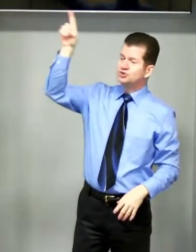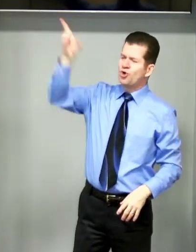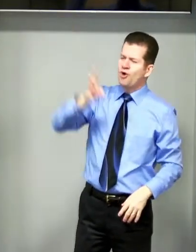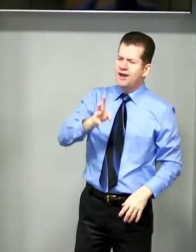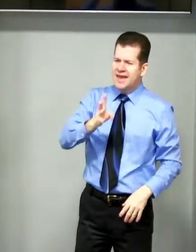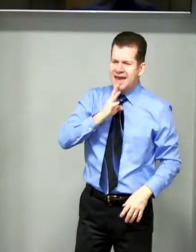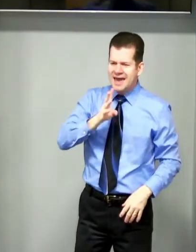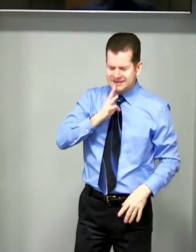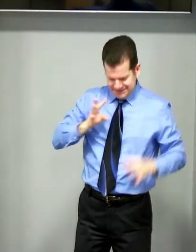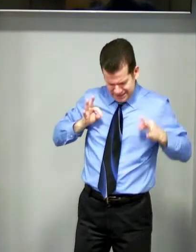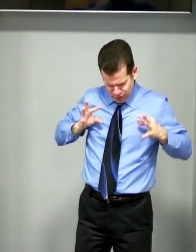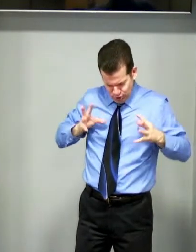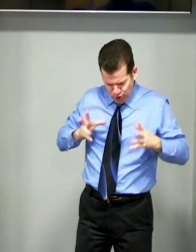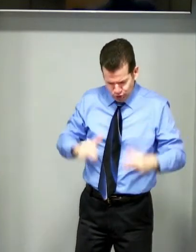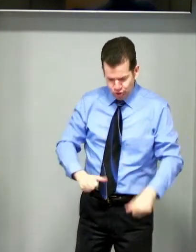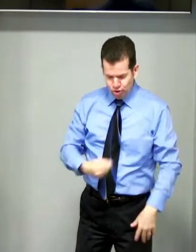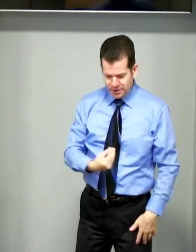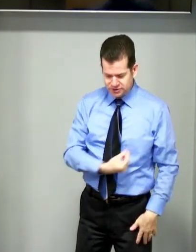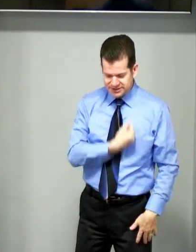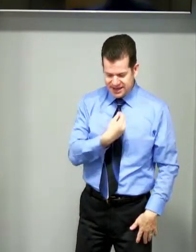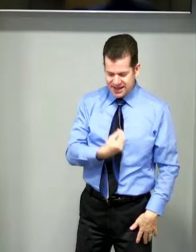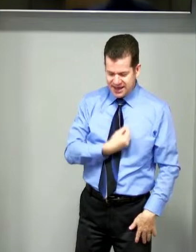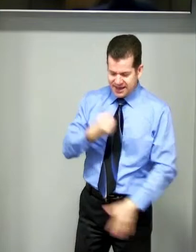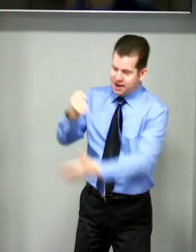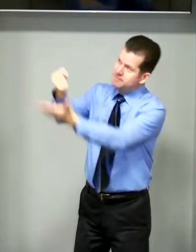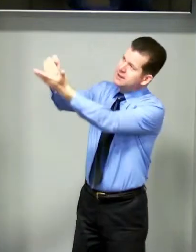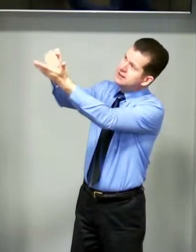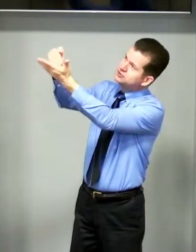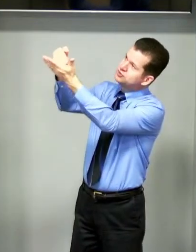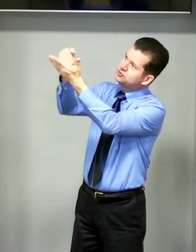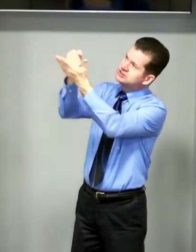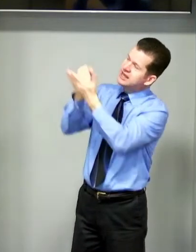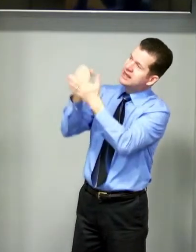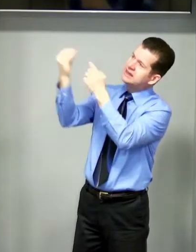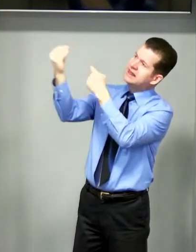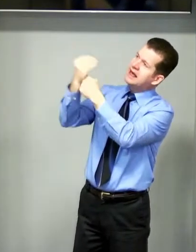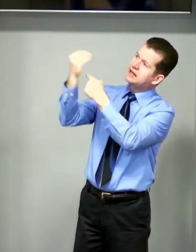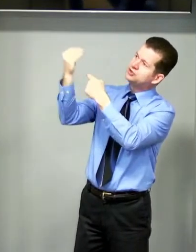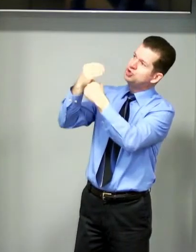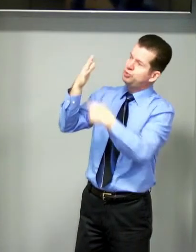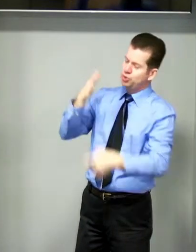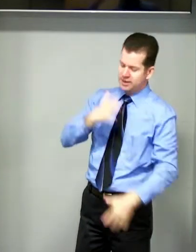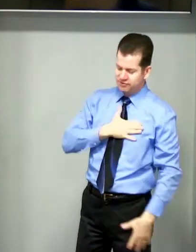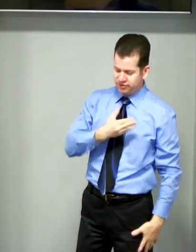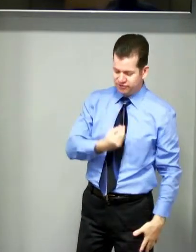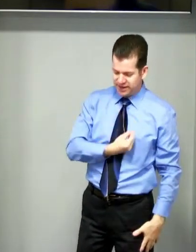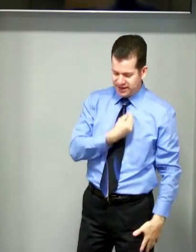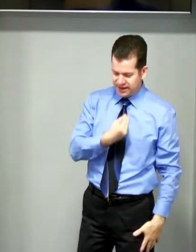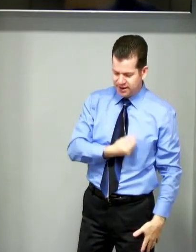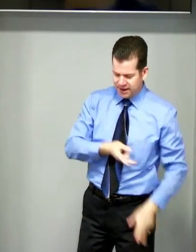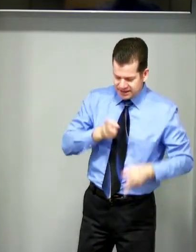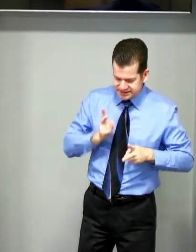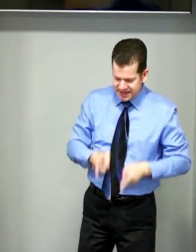conhece em todo o meu ser Me sustenta, supe o meu viver Sempre